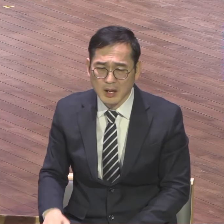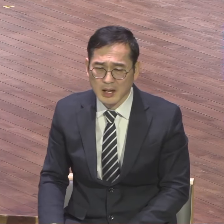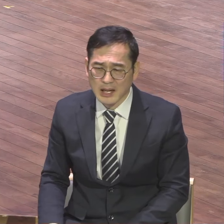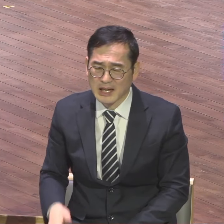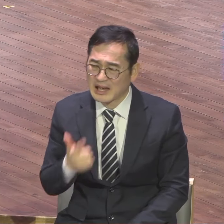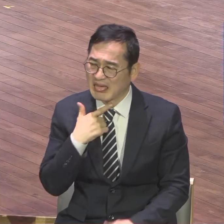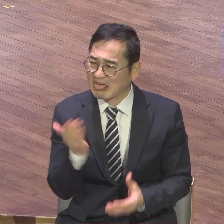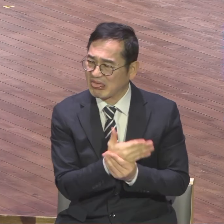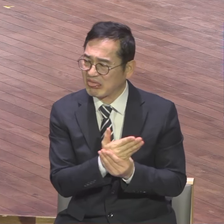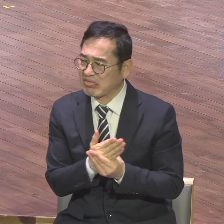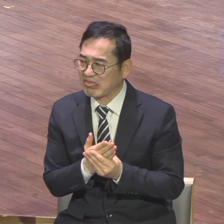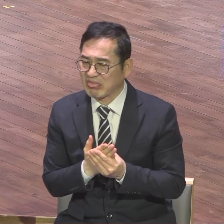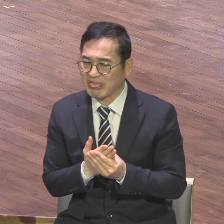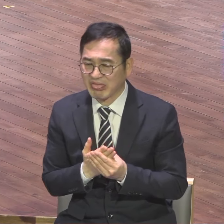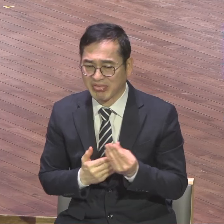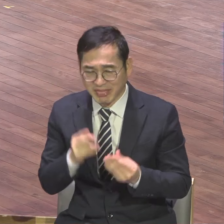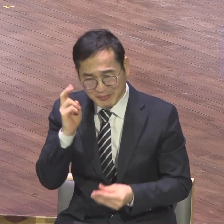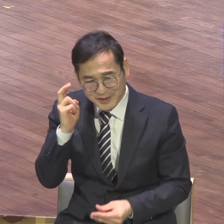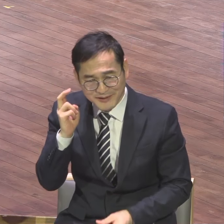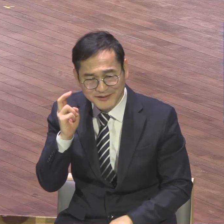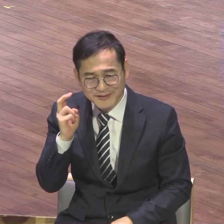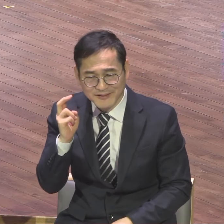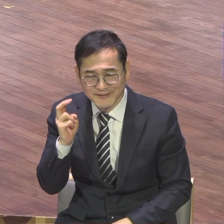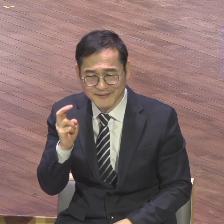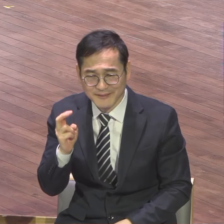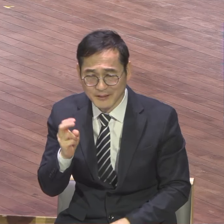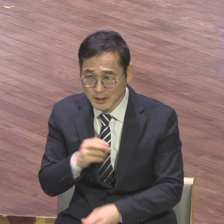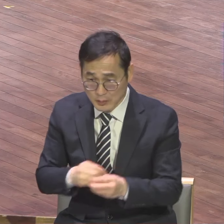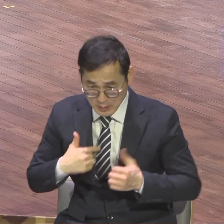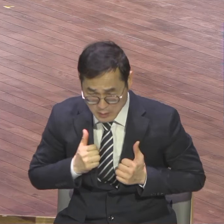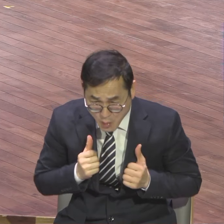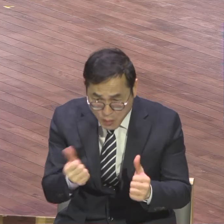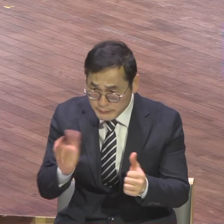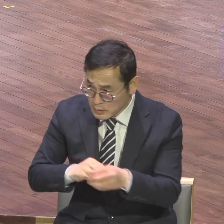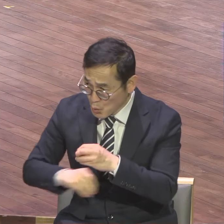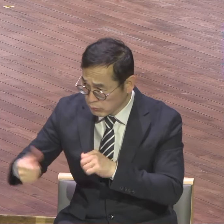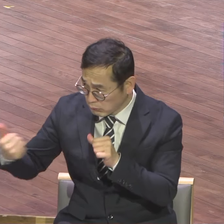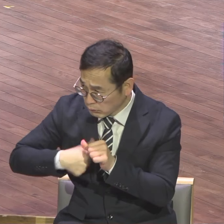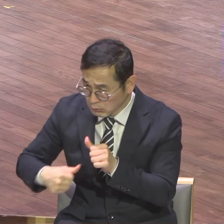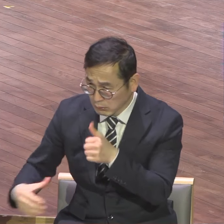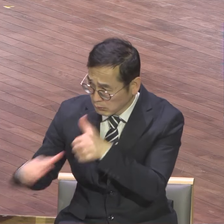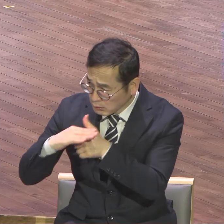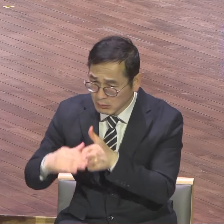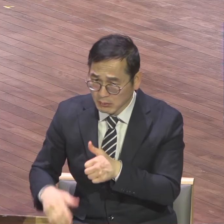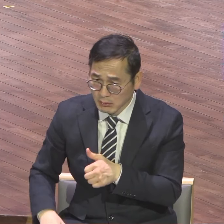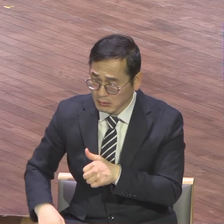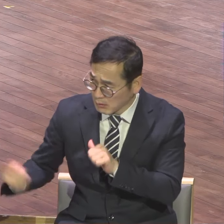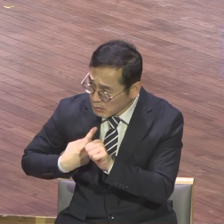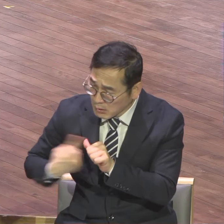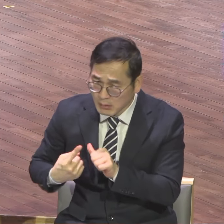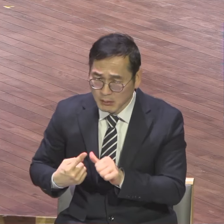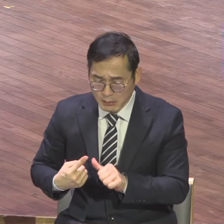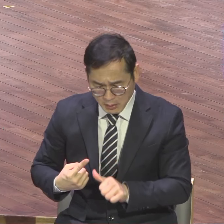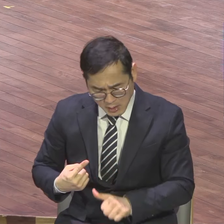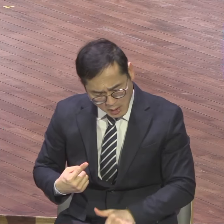도리어 막 이상한 말 하니까 얼마나 힘 빠지요 힘 빼는 짓을 한다니까요 그런 인간들이